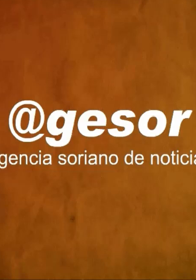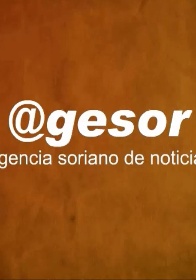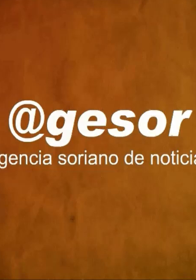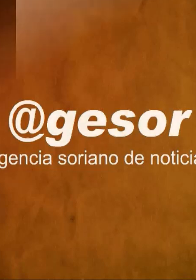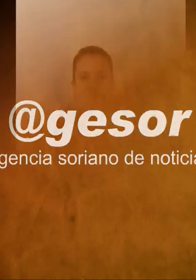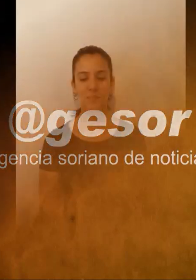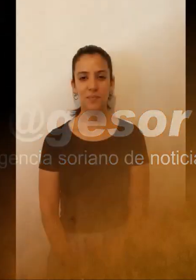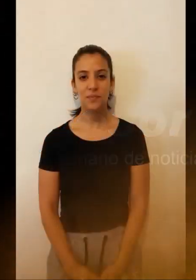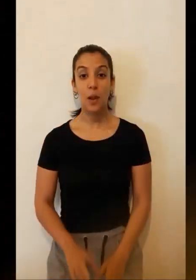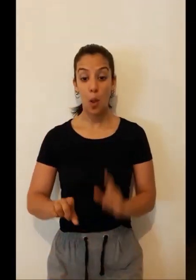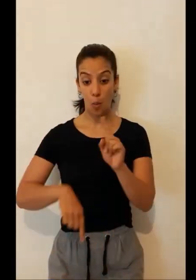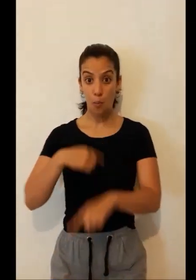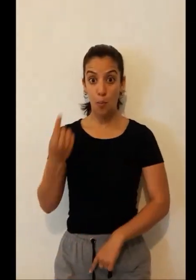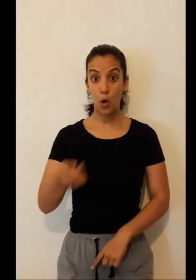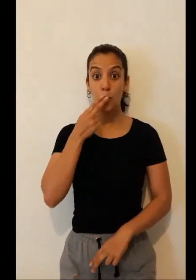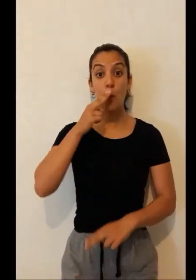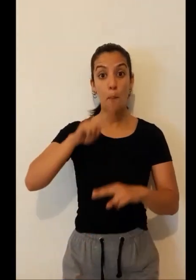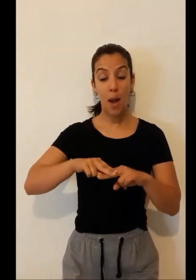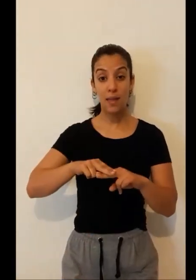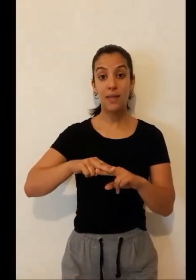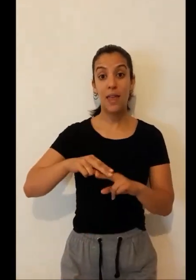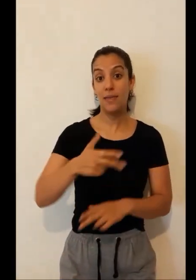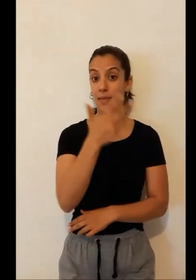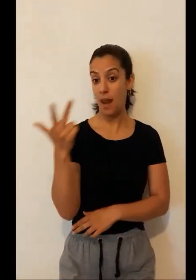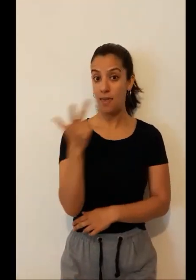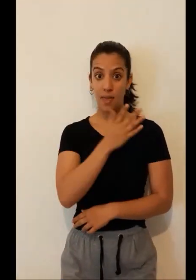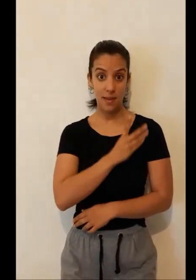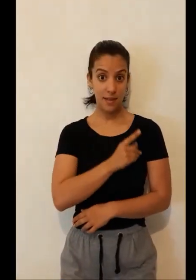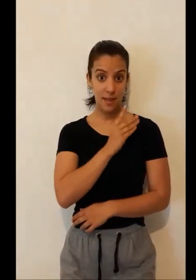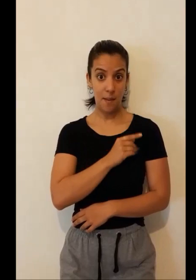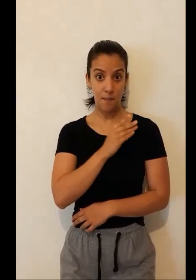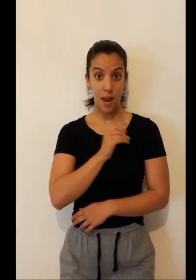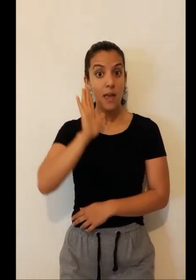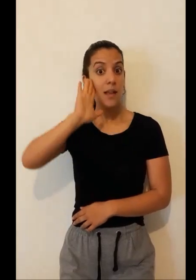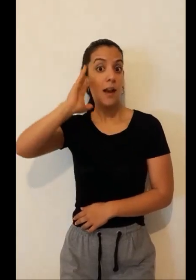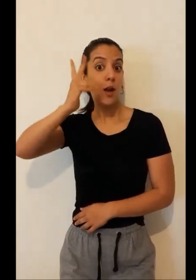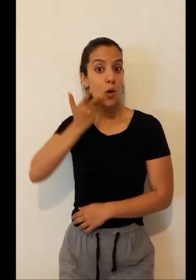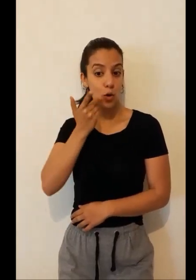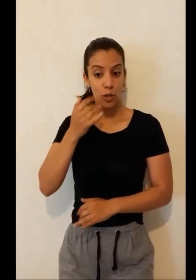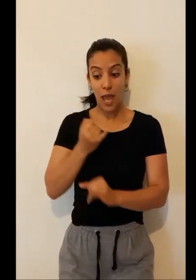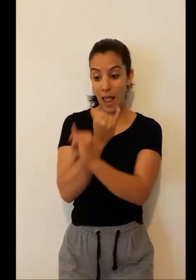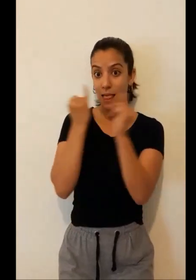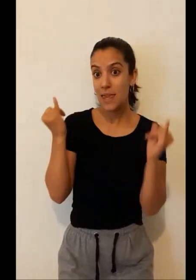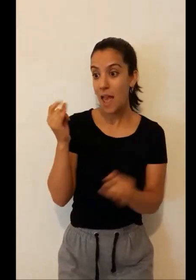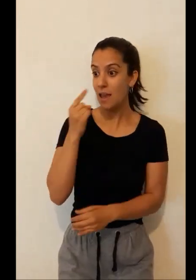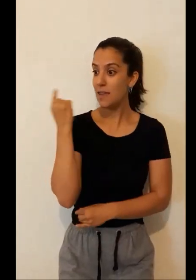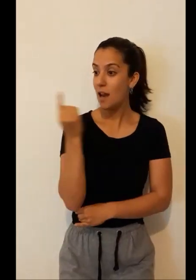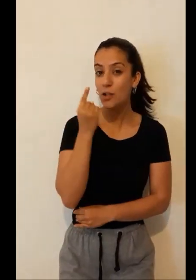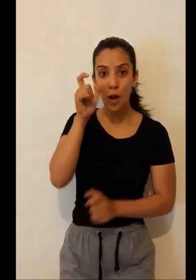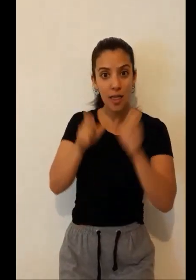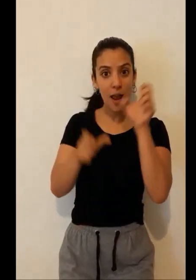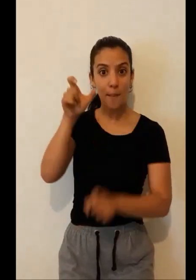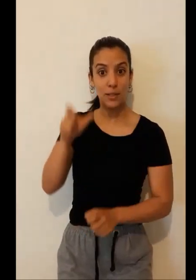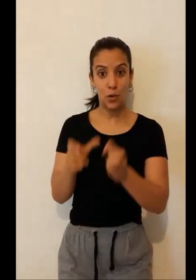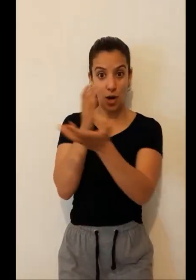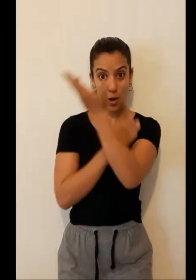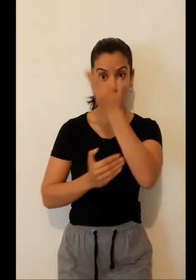El próximo martes 3 de diciembre se conmemora el Día Internacional de las Personas con Discapacidad.